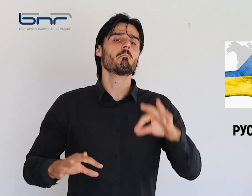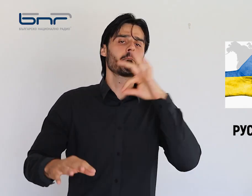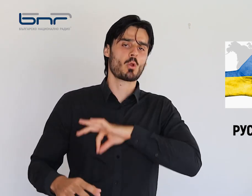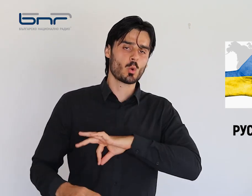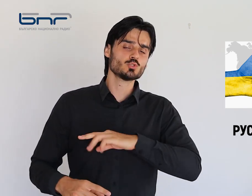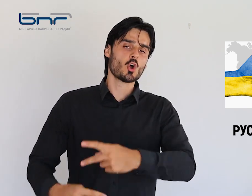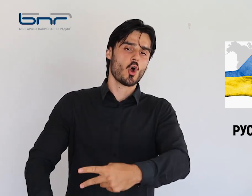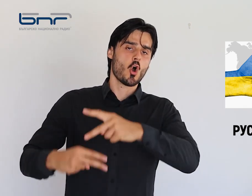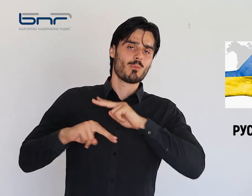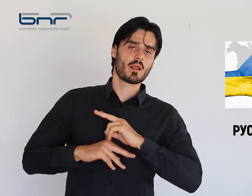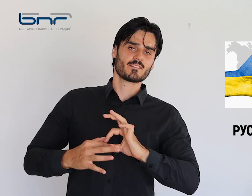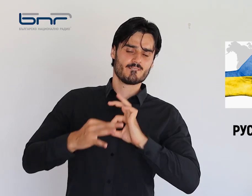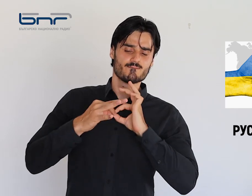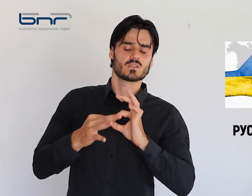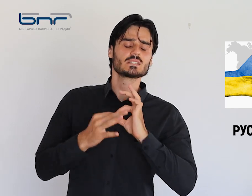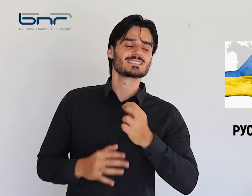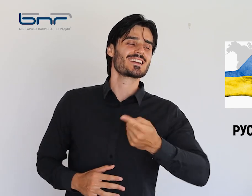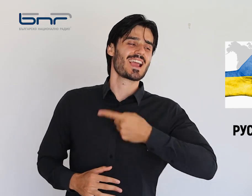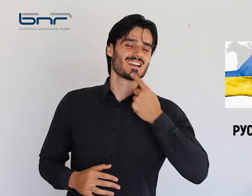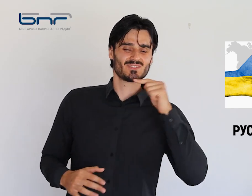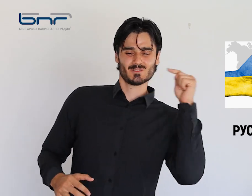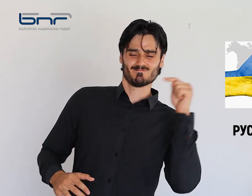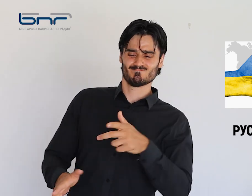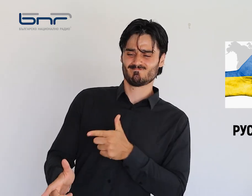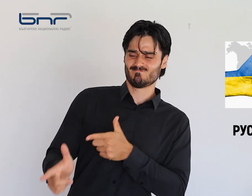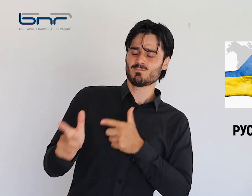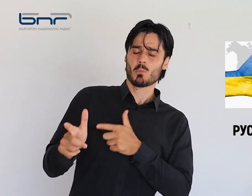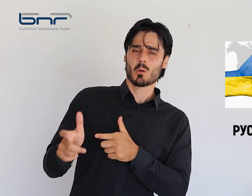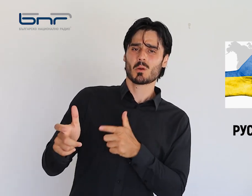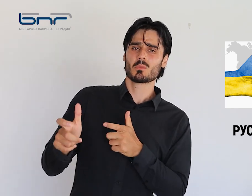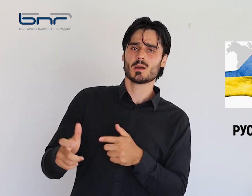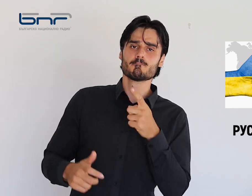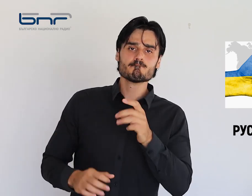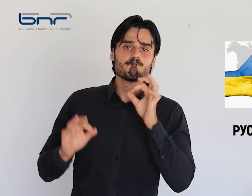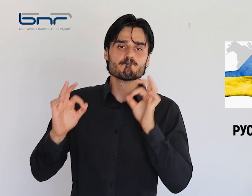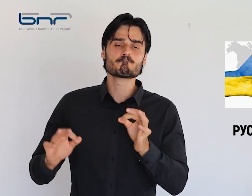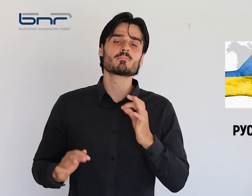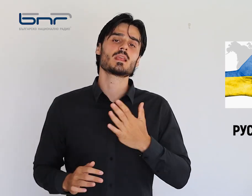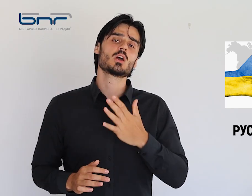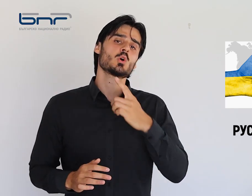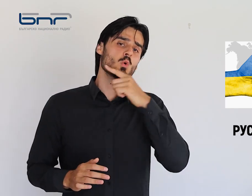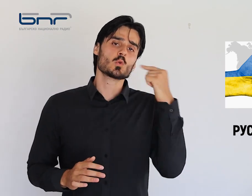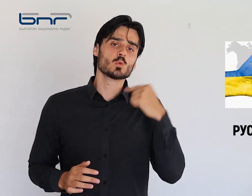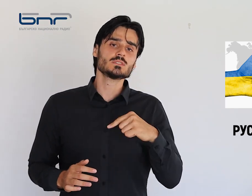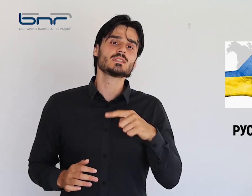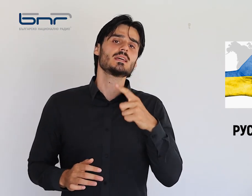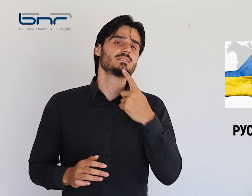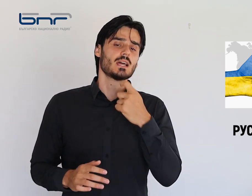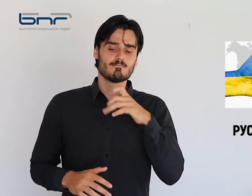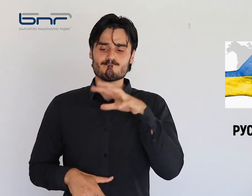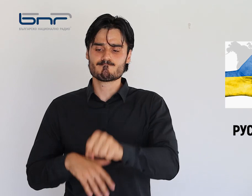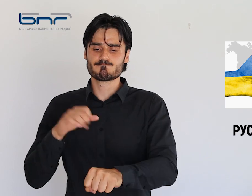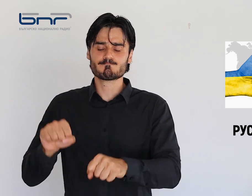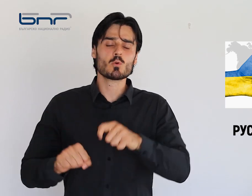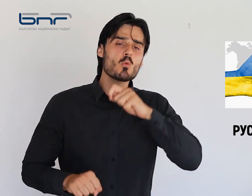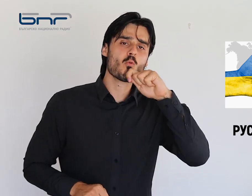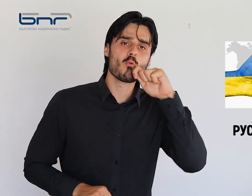информация от фронта, според която снарядите са показали ефективност срещу руски позиции за владените украински територии.